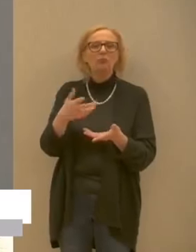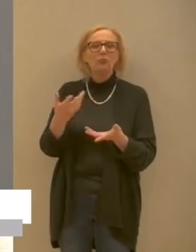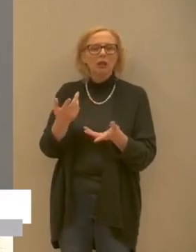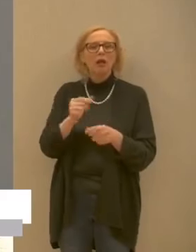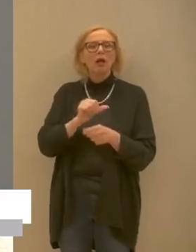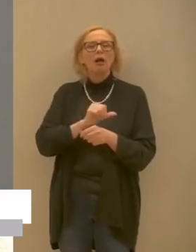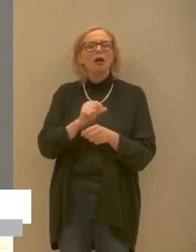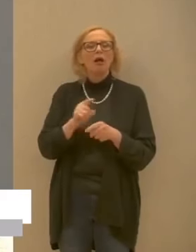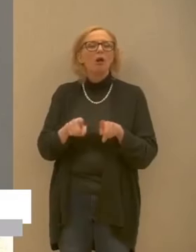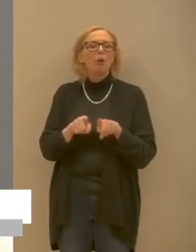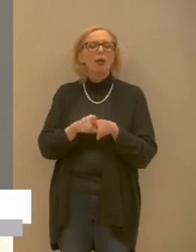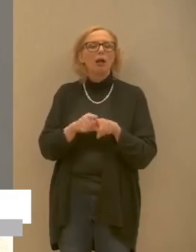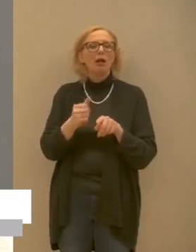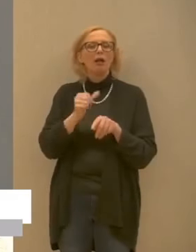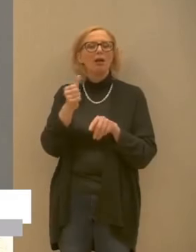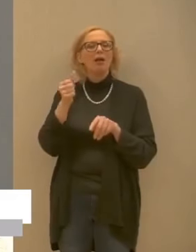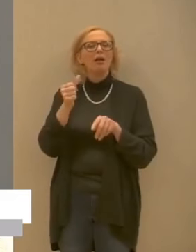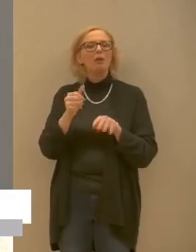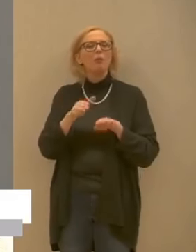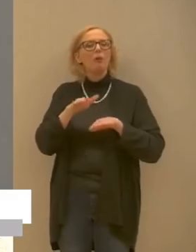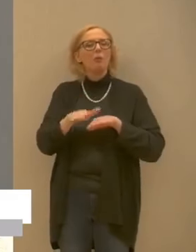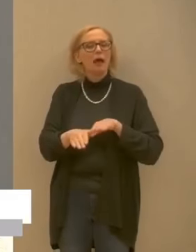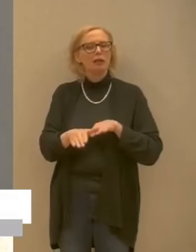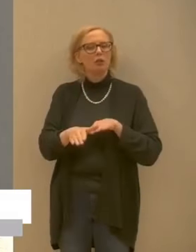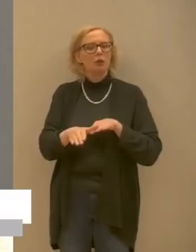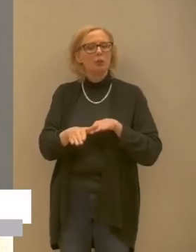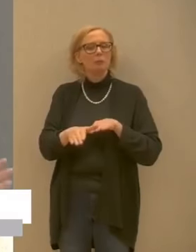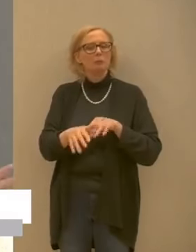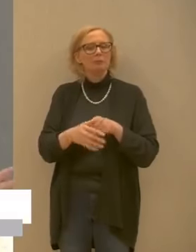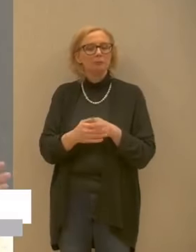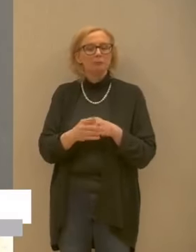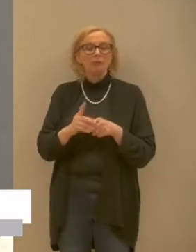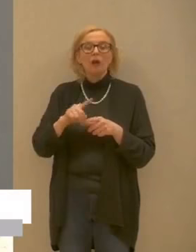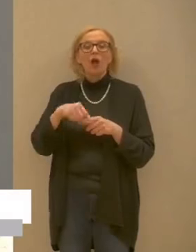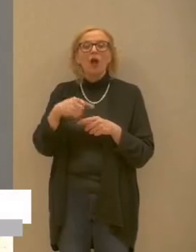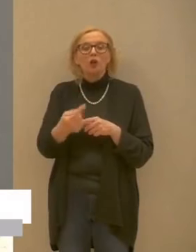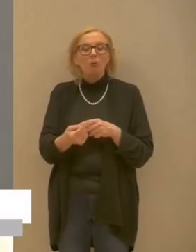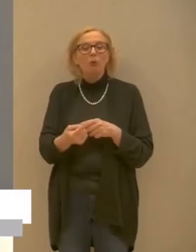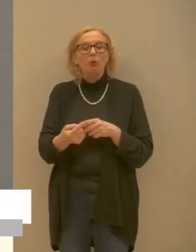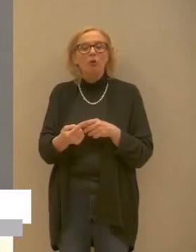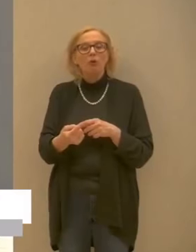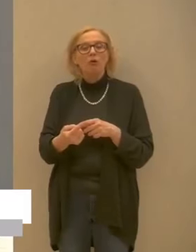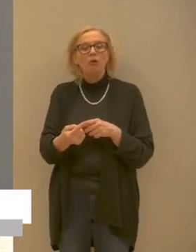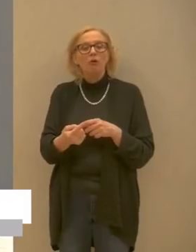aver fatto aver fatto il governo dopodiché chiaramente con la